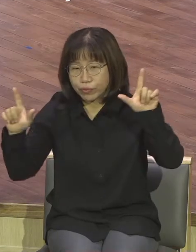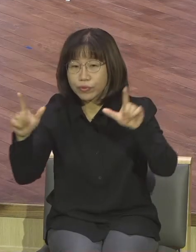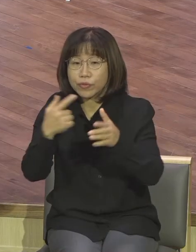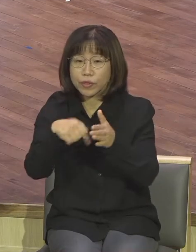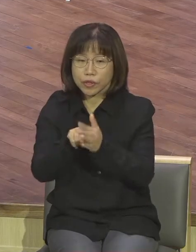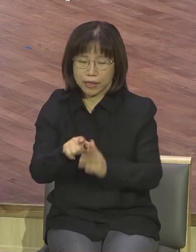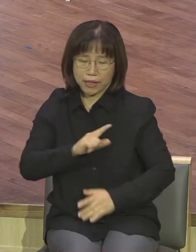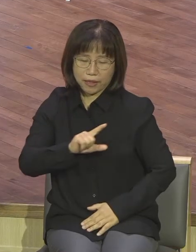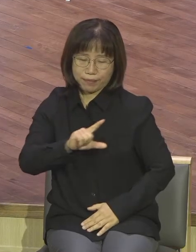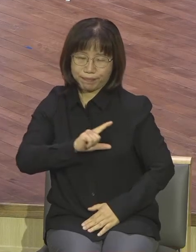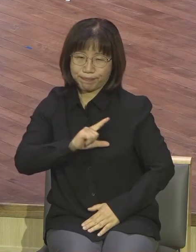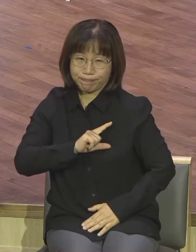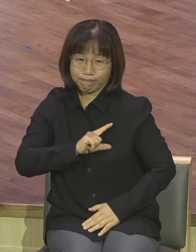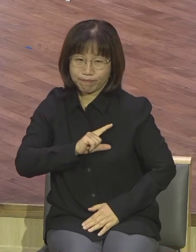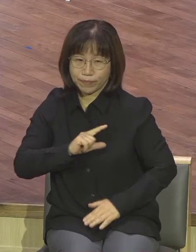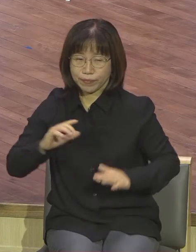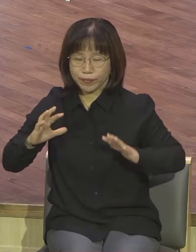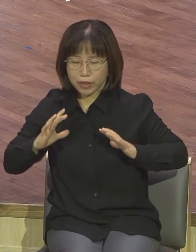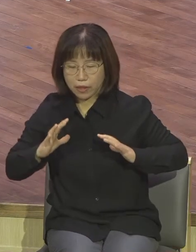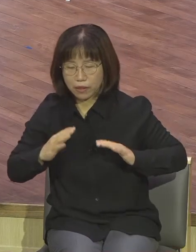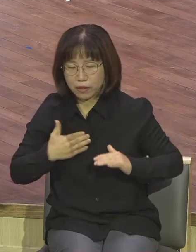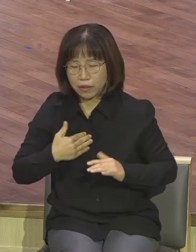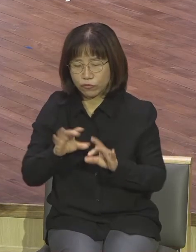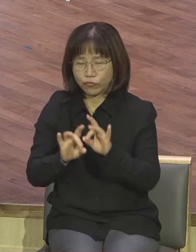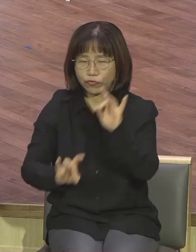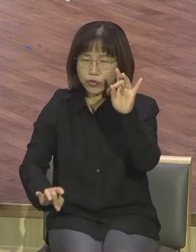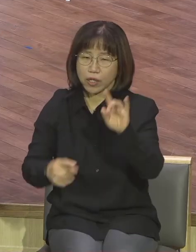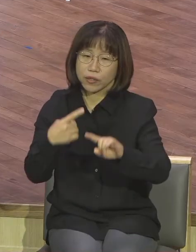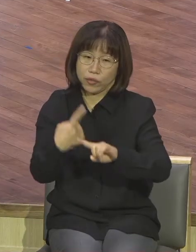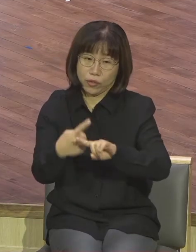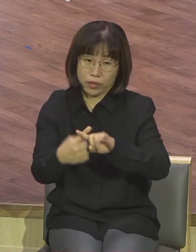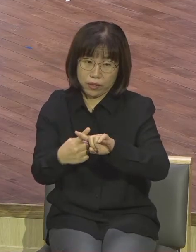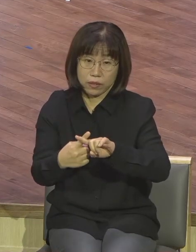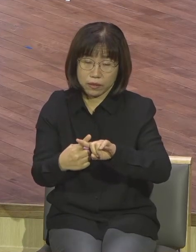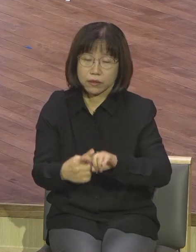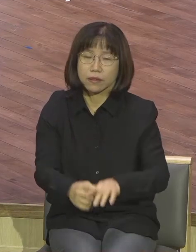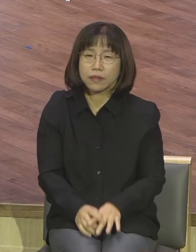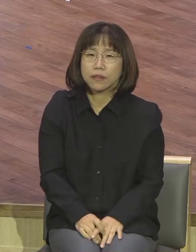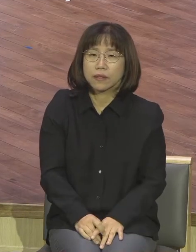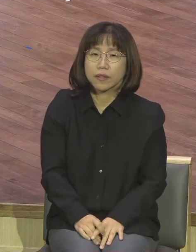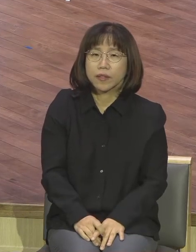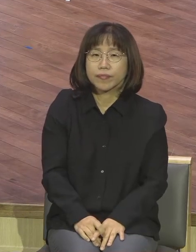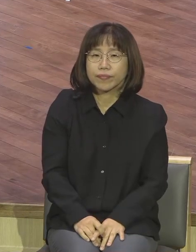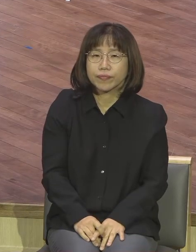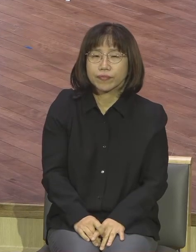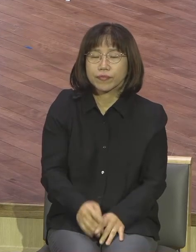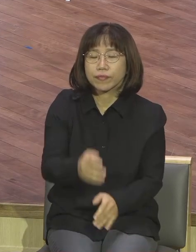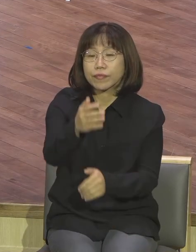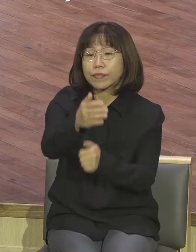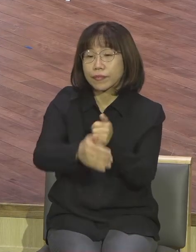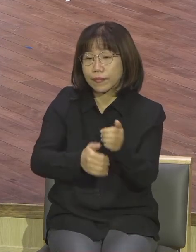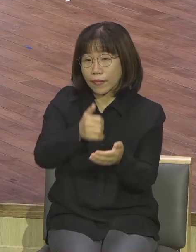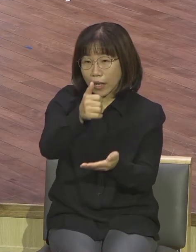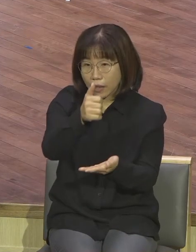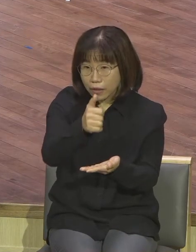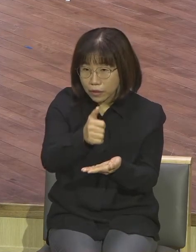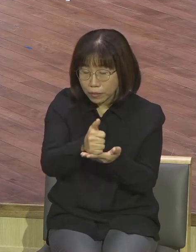나타내는 자기 우상화에 빠져 버리고 말았습니다 하나님은 안중에도 없는